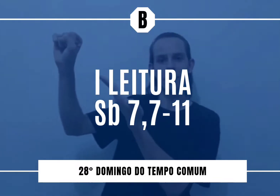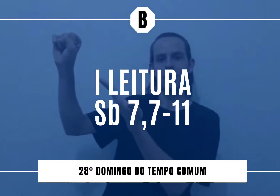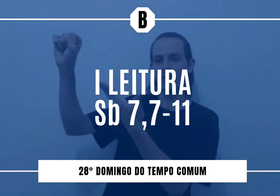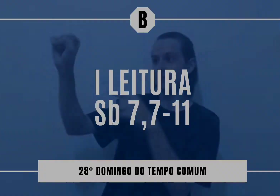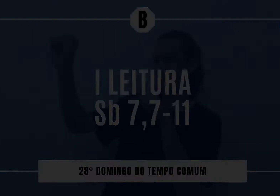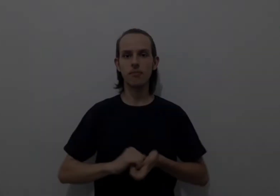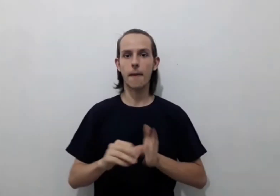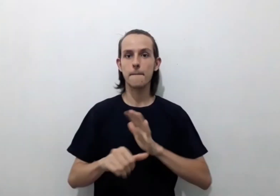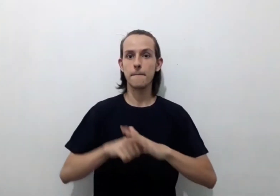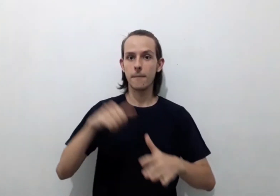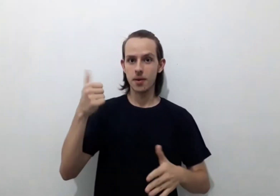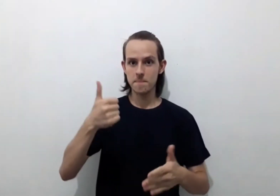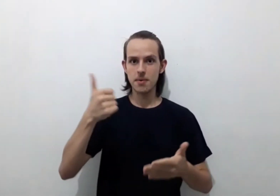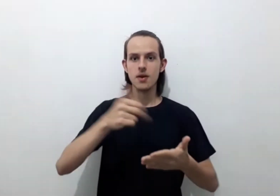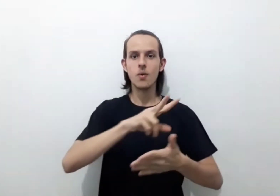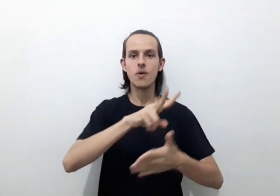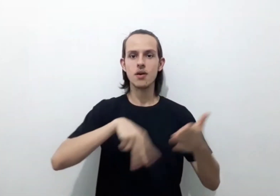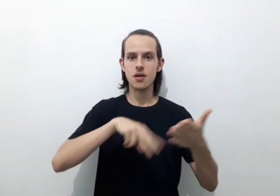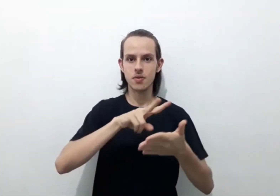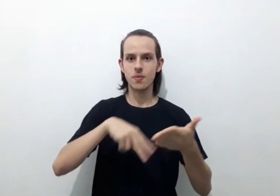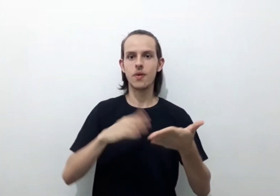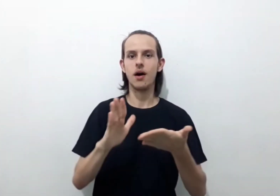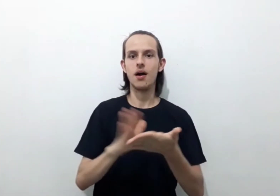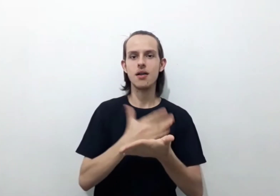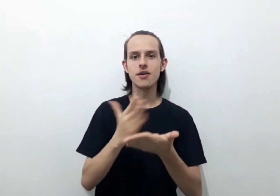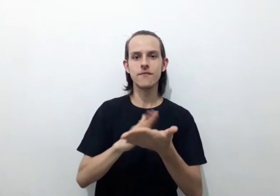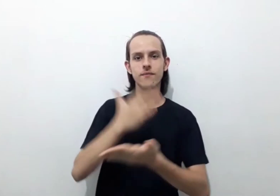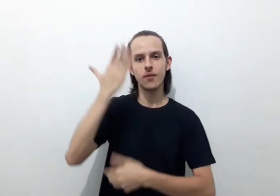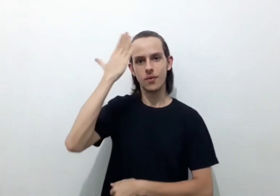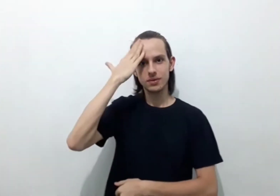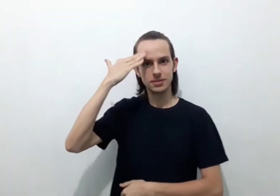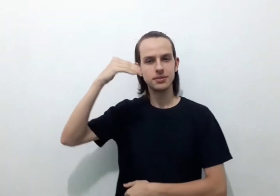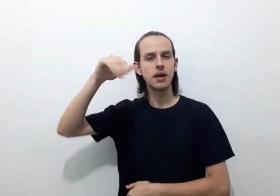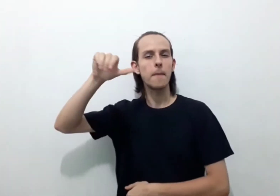1ª leitura, leitura do Livro da Sabedoria